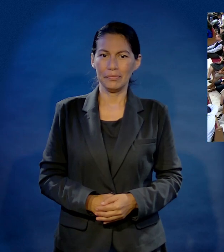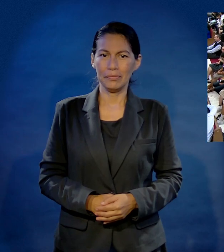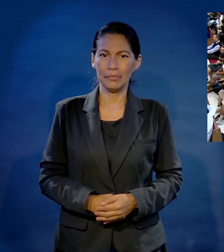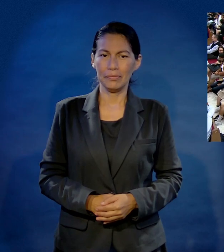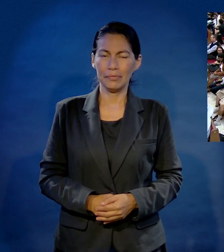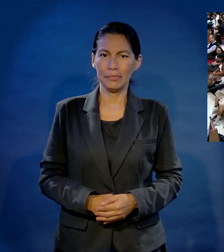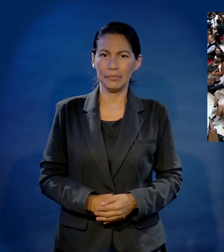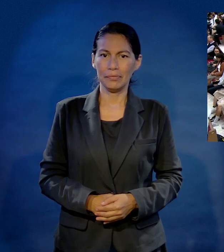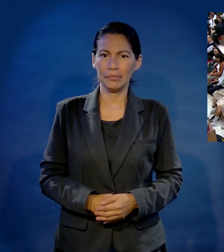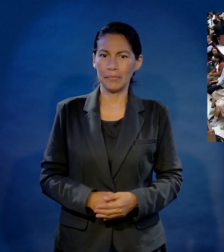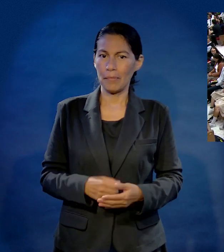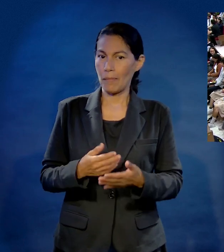Así pues,